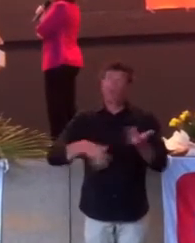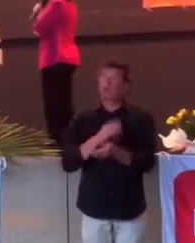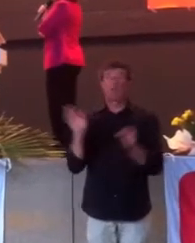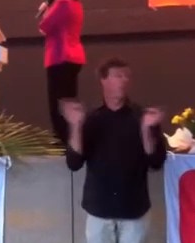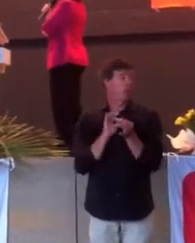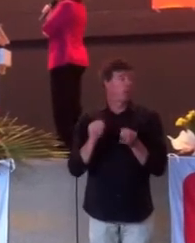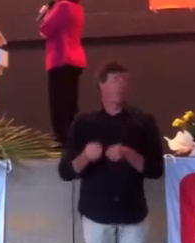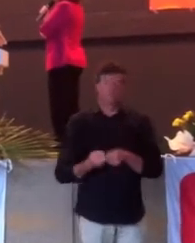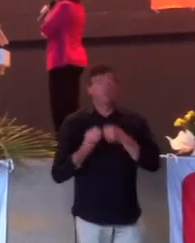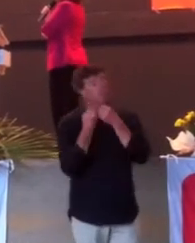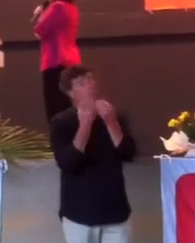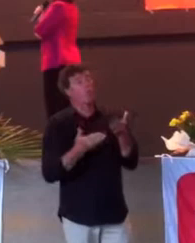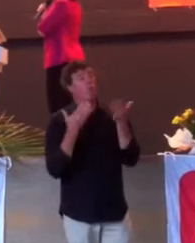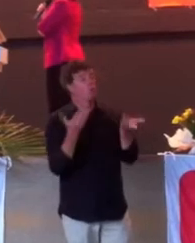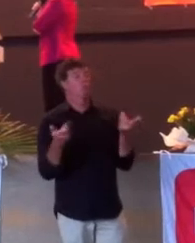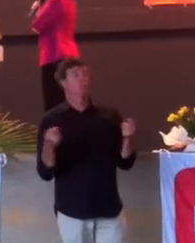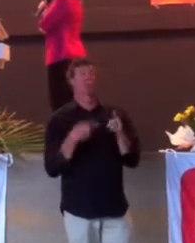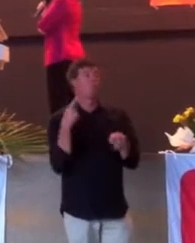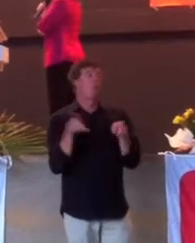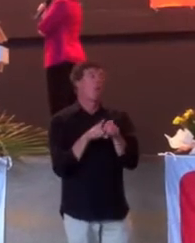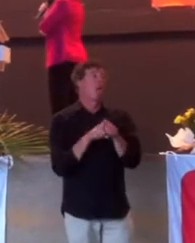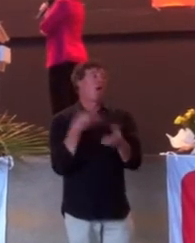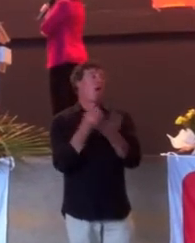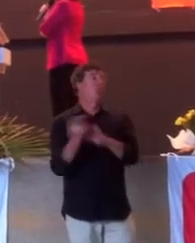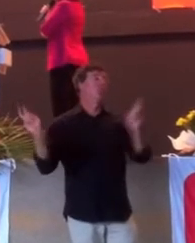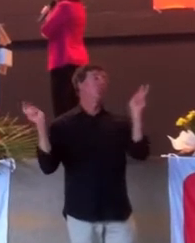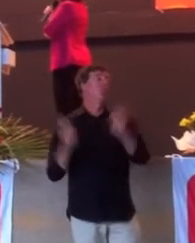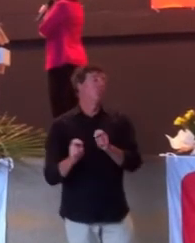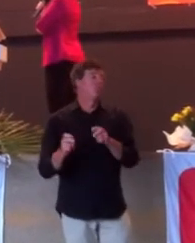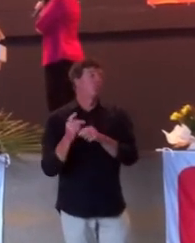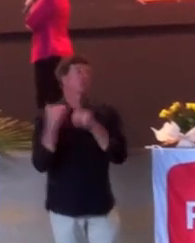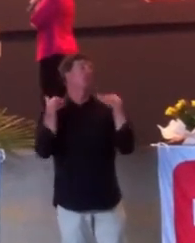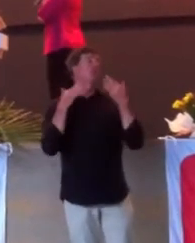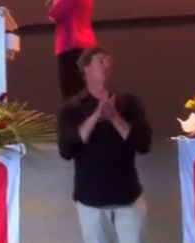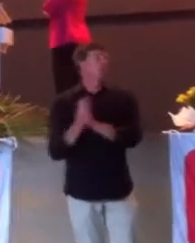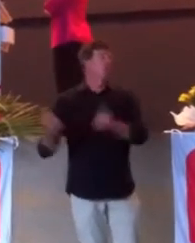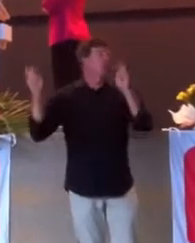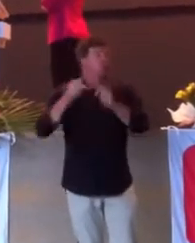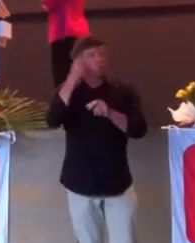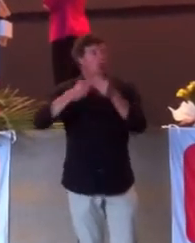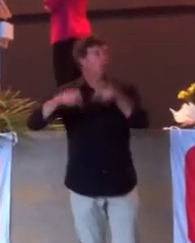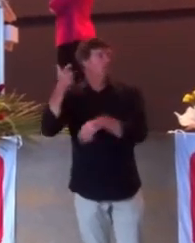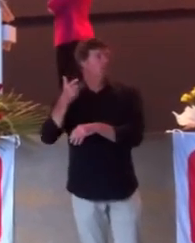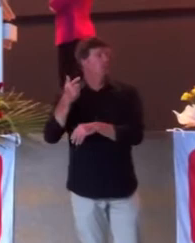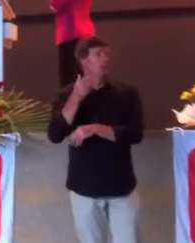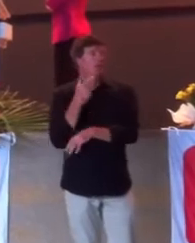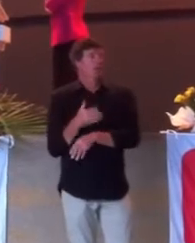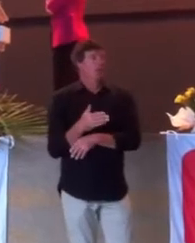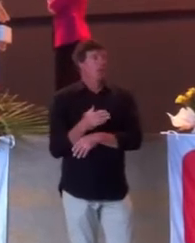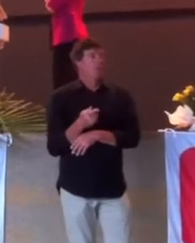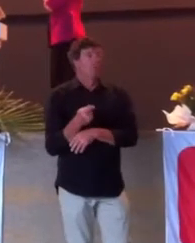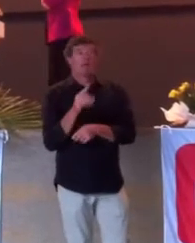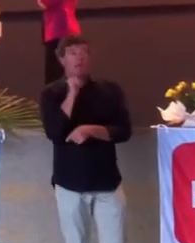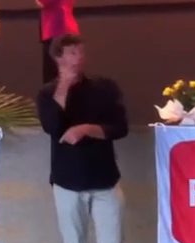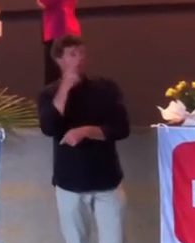soit pas là, c'est de toute façon les mêmes solutions, c les mêmes possèdes. C'est des baisses d'impôts, c'est des baisses de charges sociales pour les entreprises, mais c'est en tout cas pas des questions liées à l